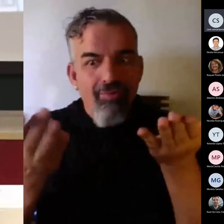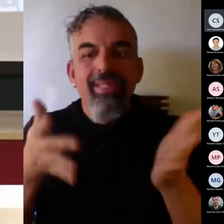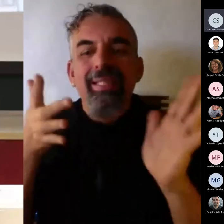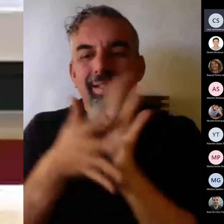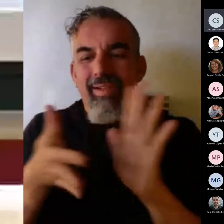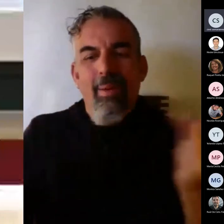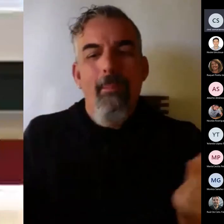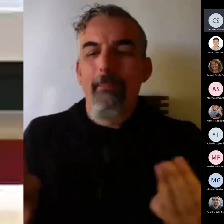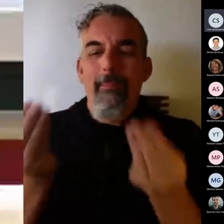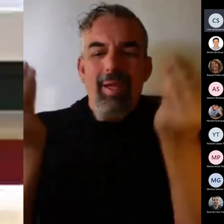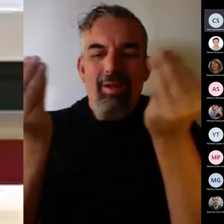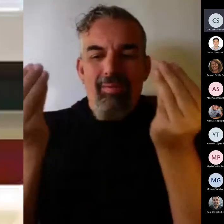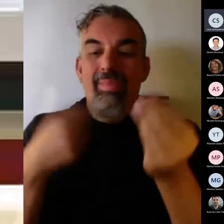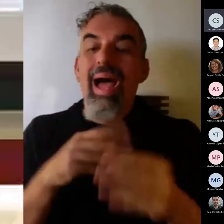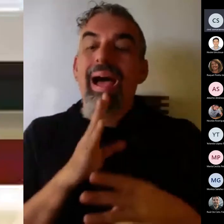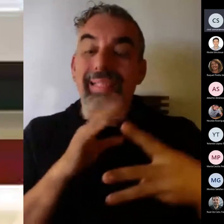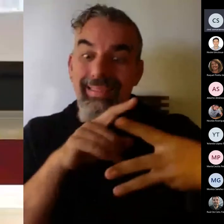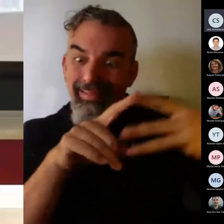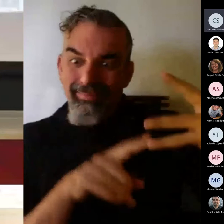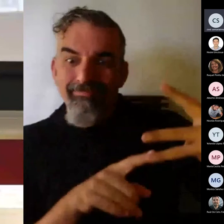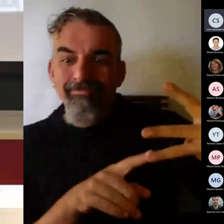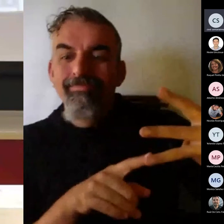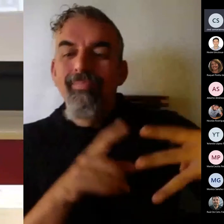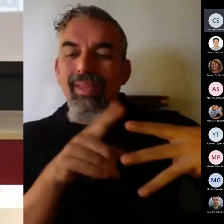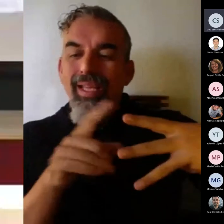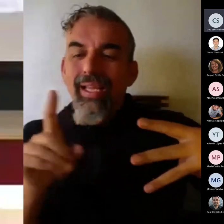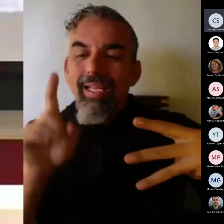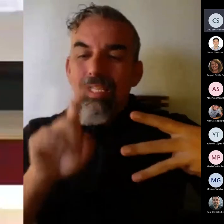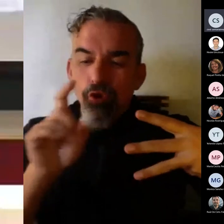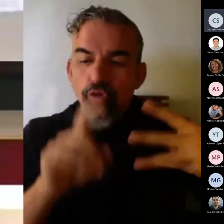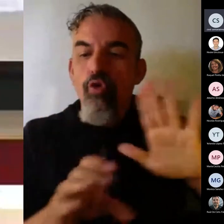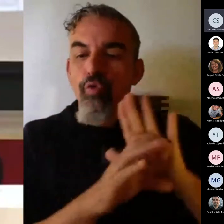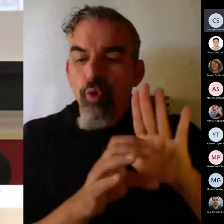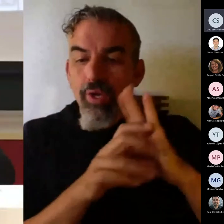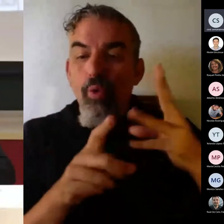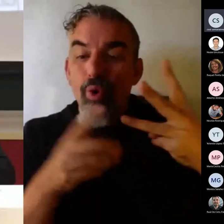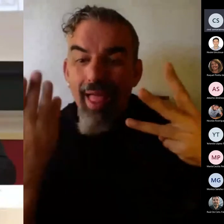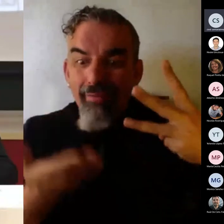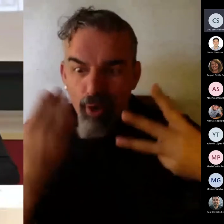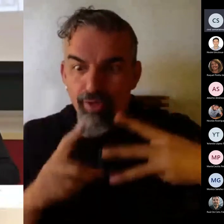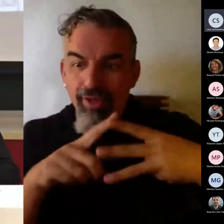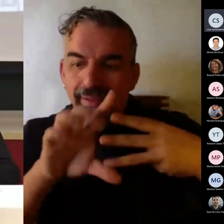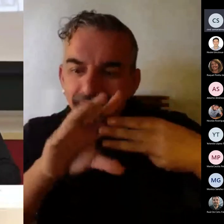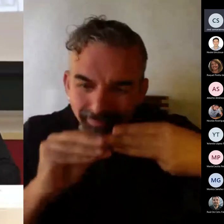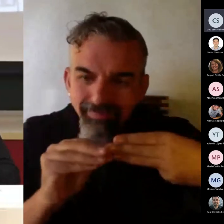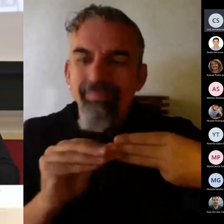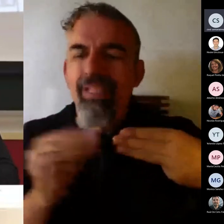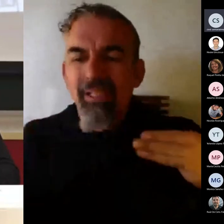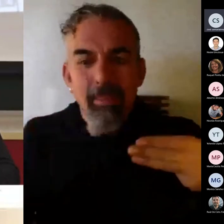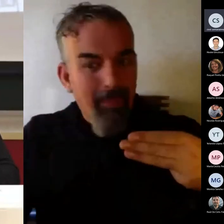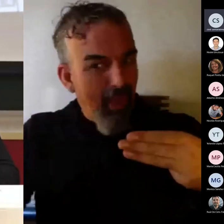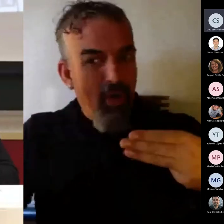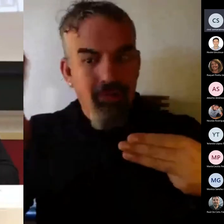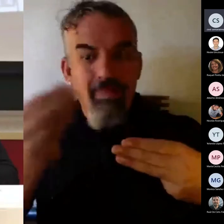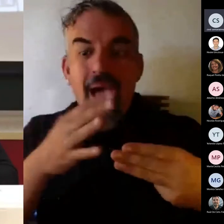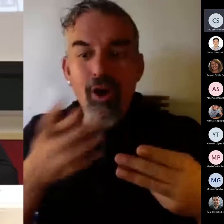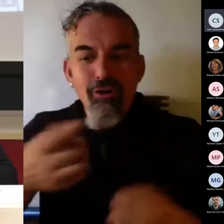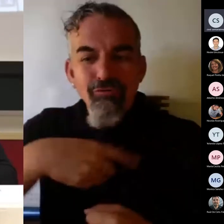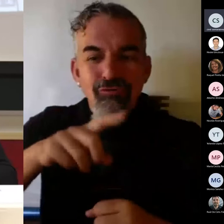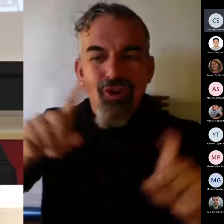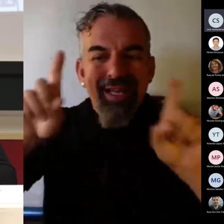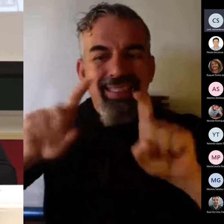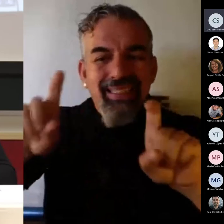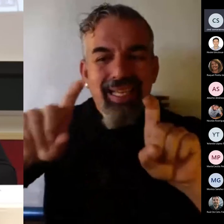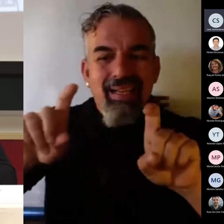conjunción entre esos tres apartados instrucción, currículum y evaluación ¿y qué es lo que podemos hacer? Enseñar a evaluar,